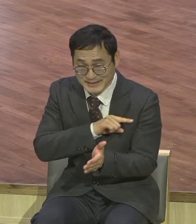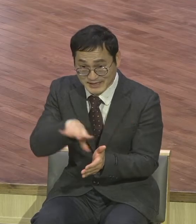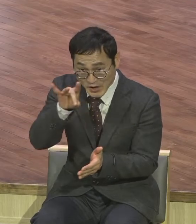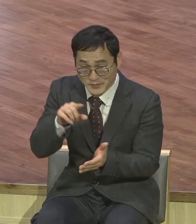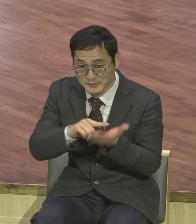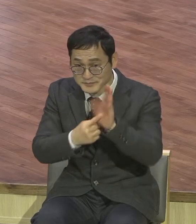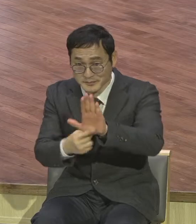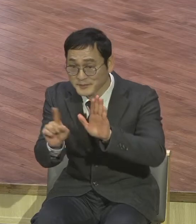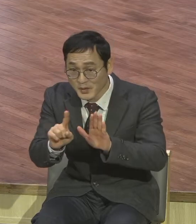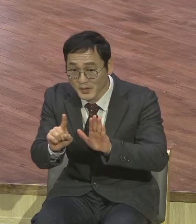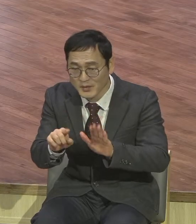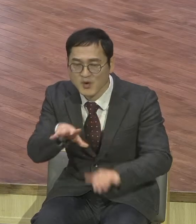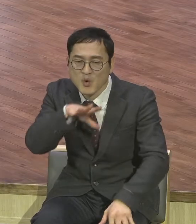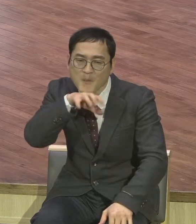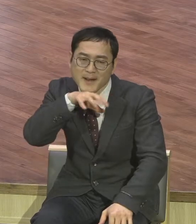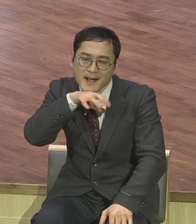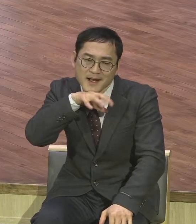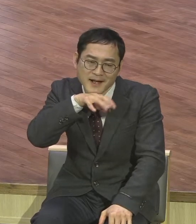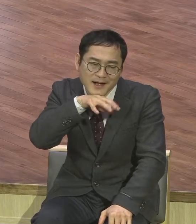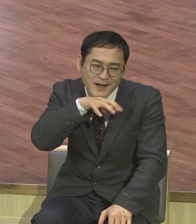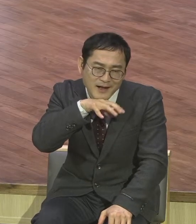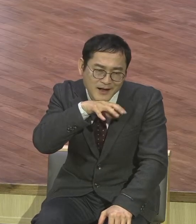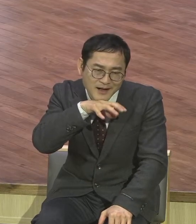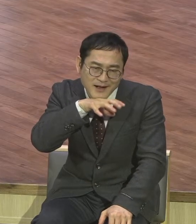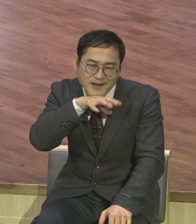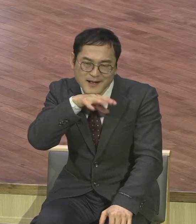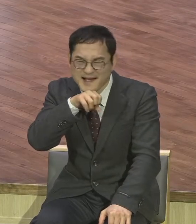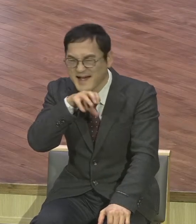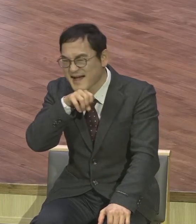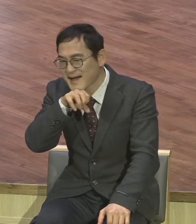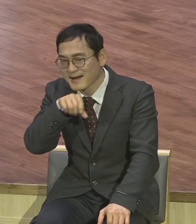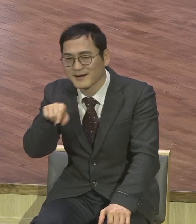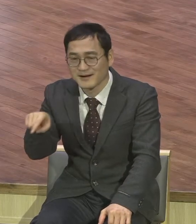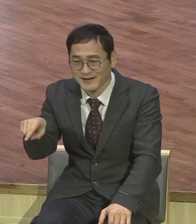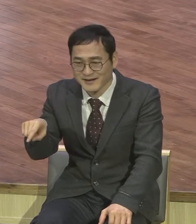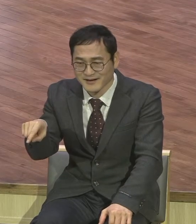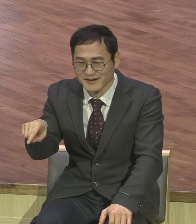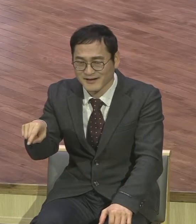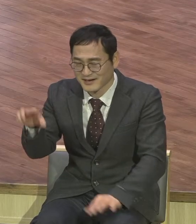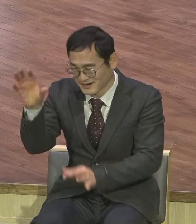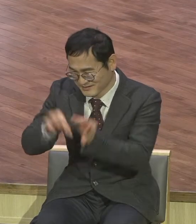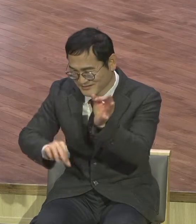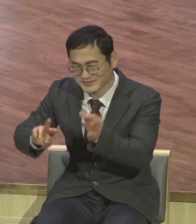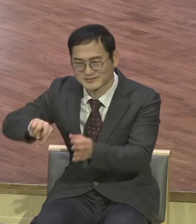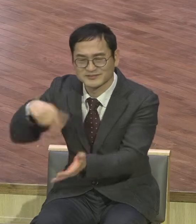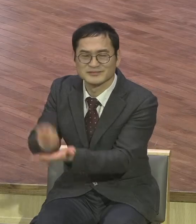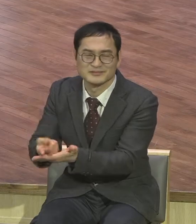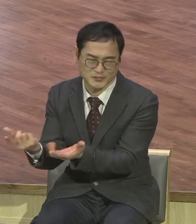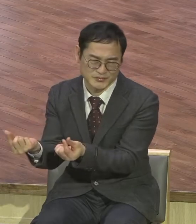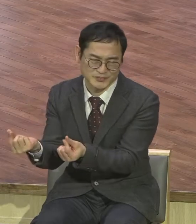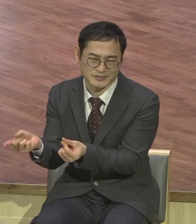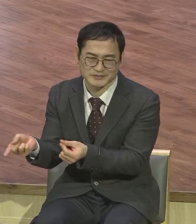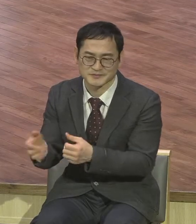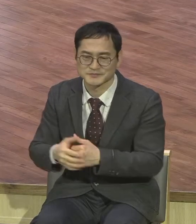부정적 요구입니다 그 실족이 됐다는 증거예요 출애급한 이스라엘 백성들